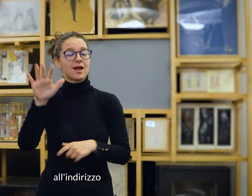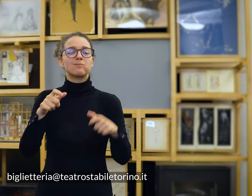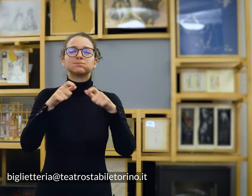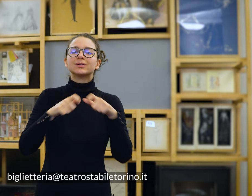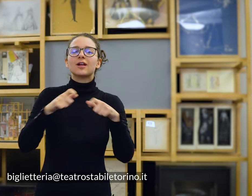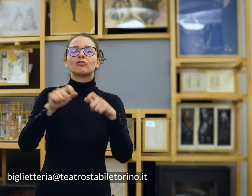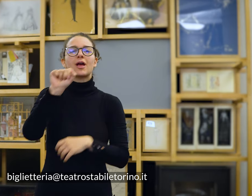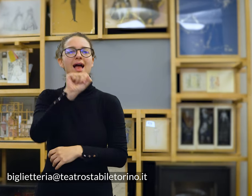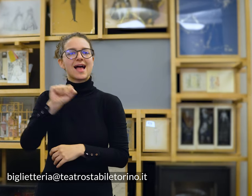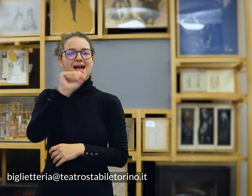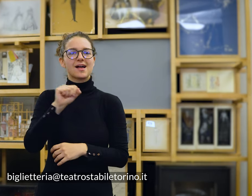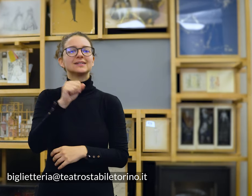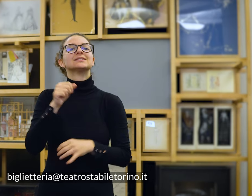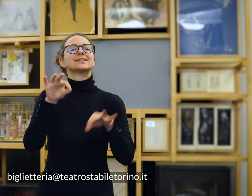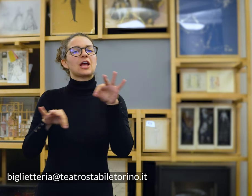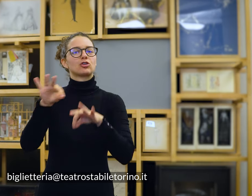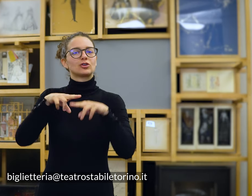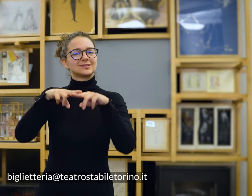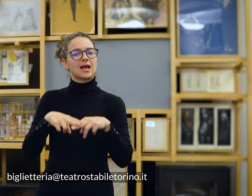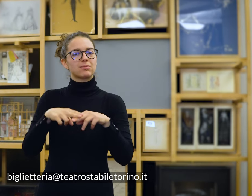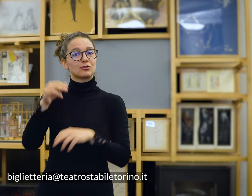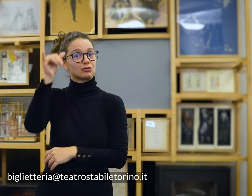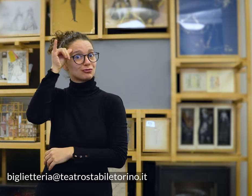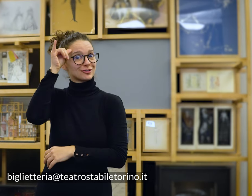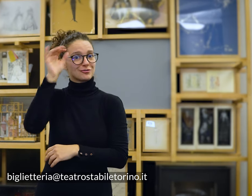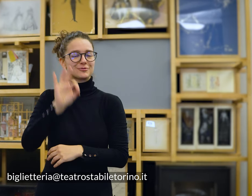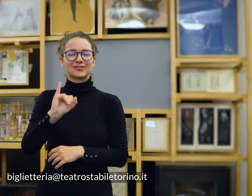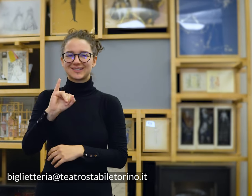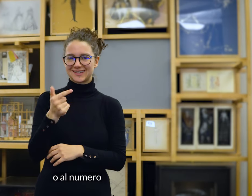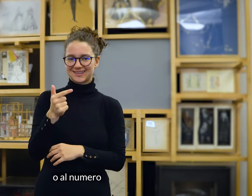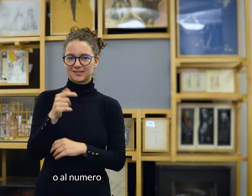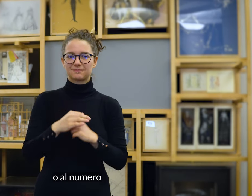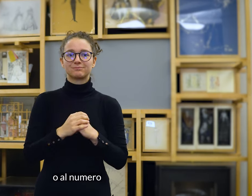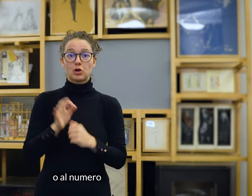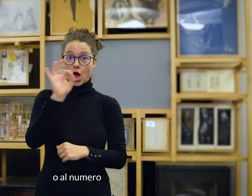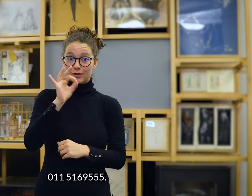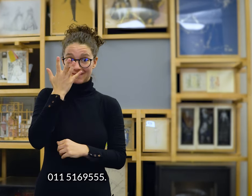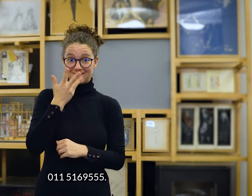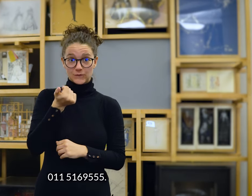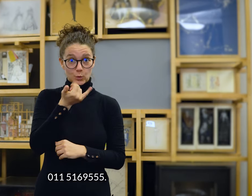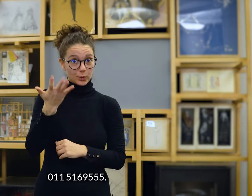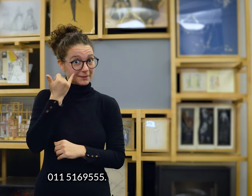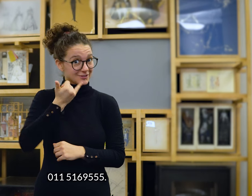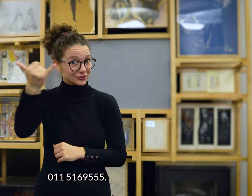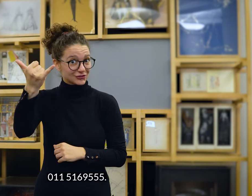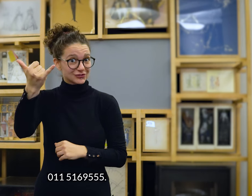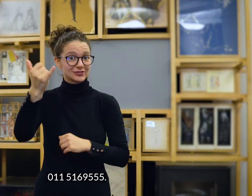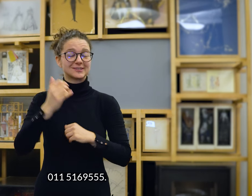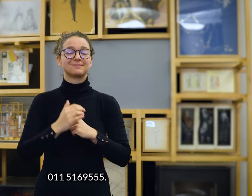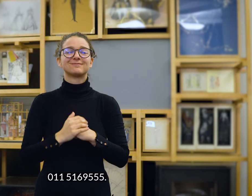biglietteria-teatrostabile torino.it o al numero 011-516